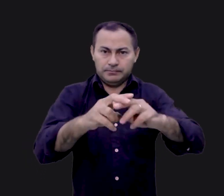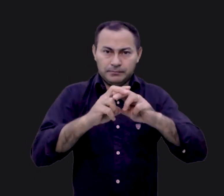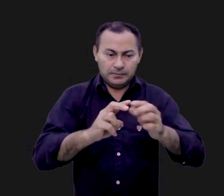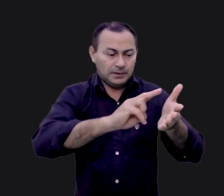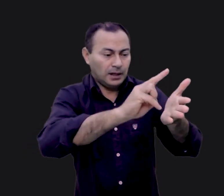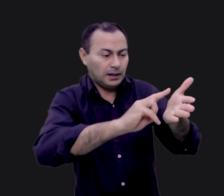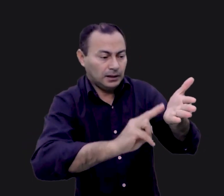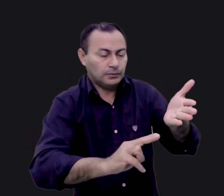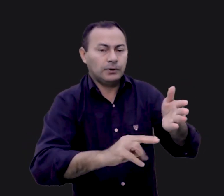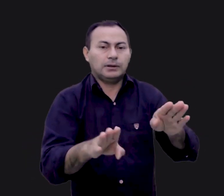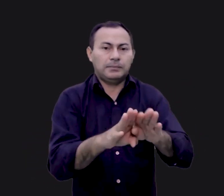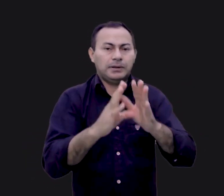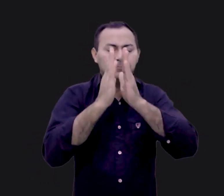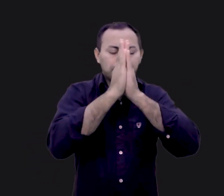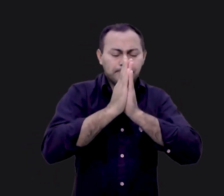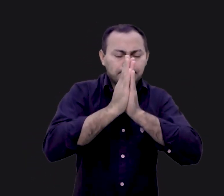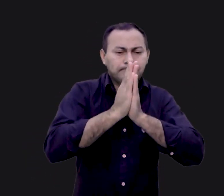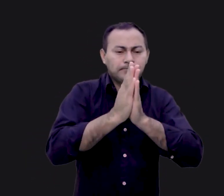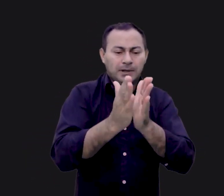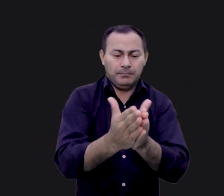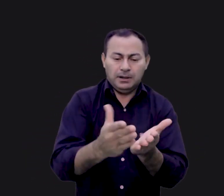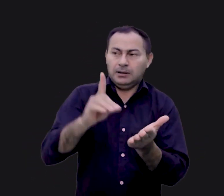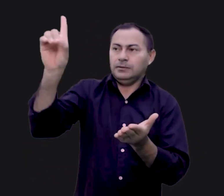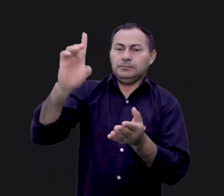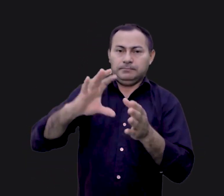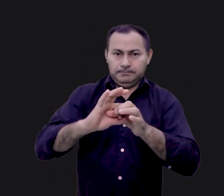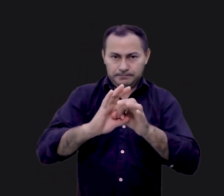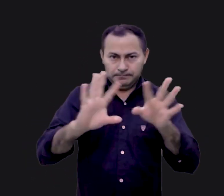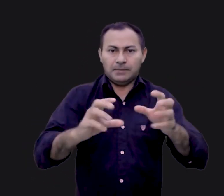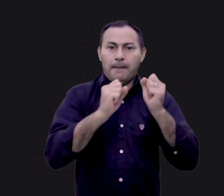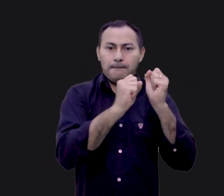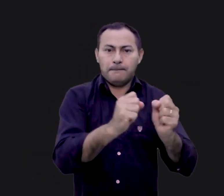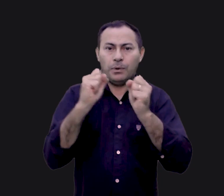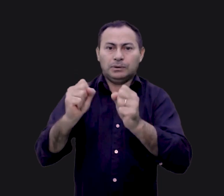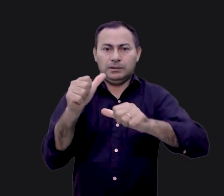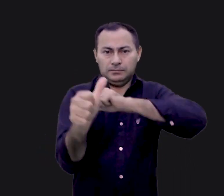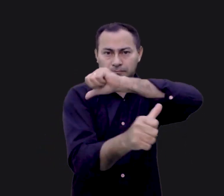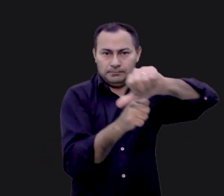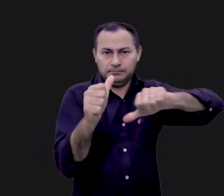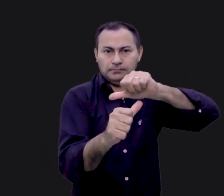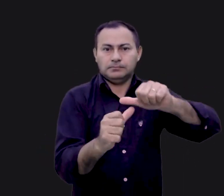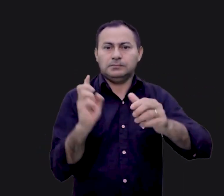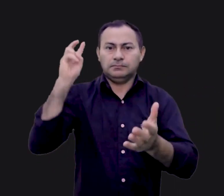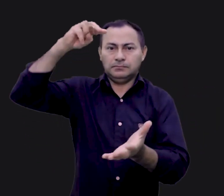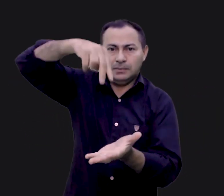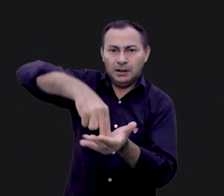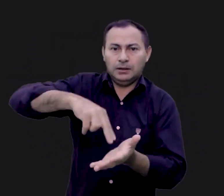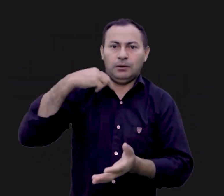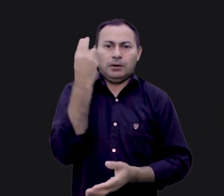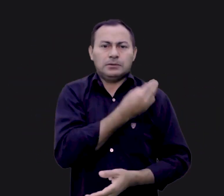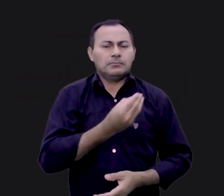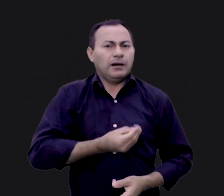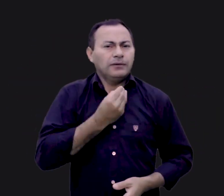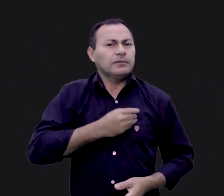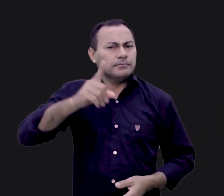através da leitura e da meditação na palavra de Deus, permitiremos este poder transformador atuar em nossas vidas diariamente.